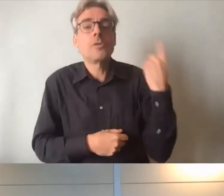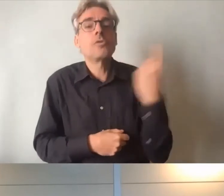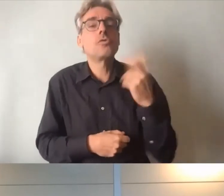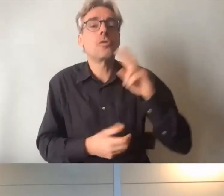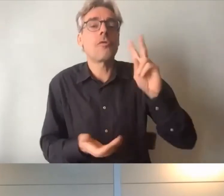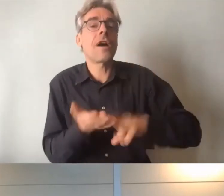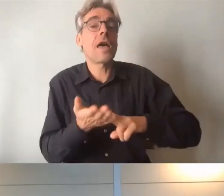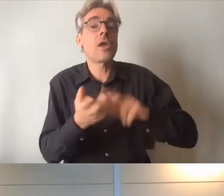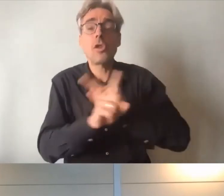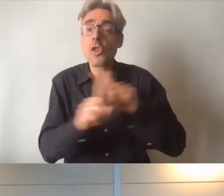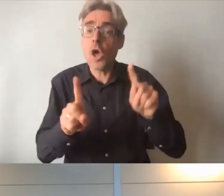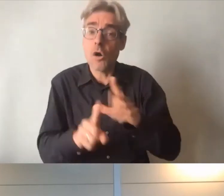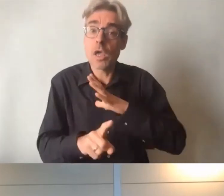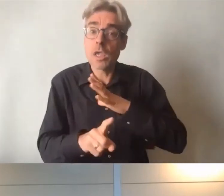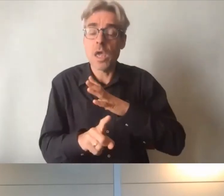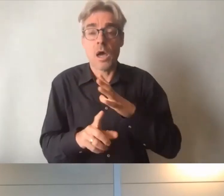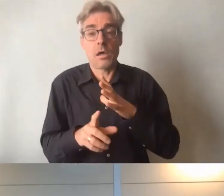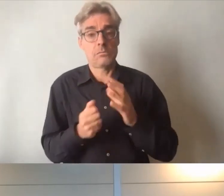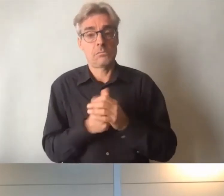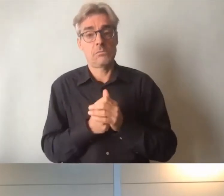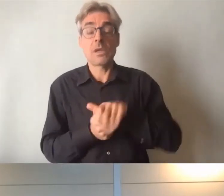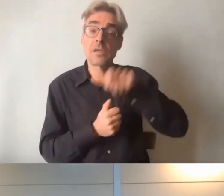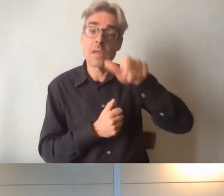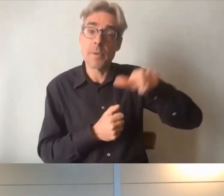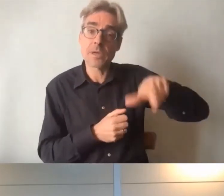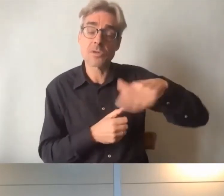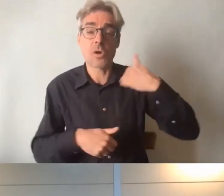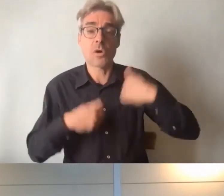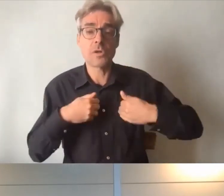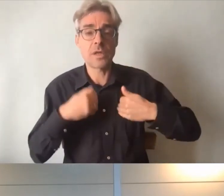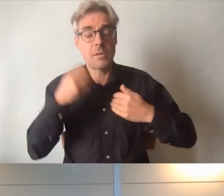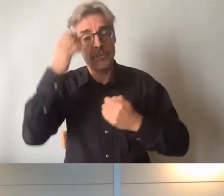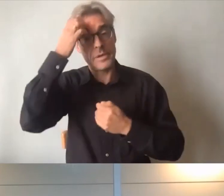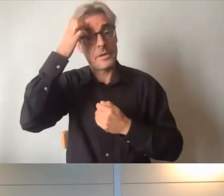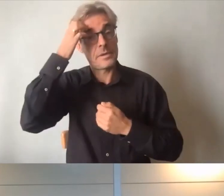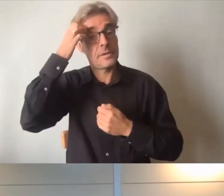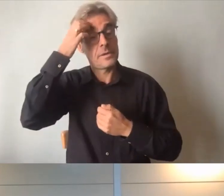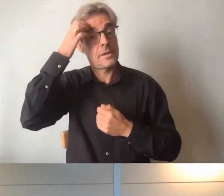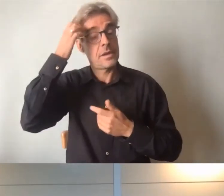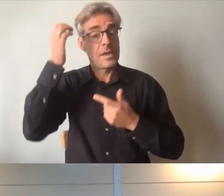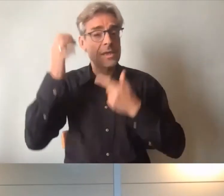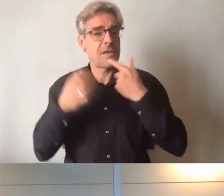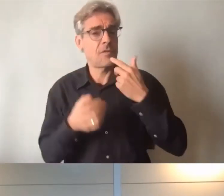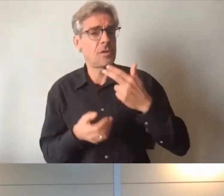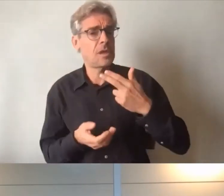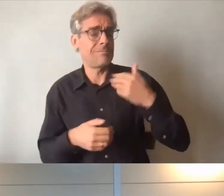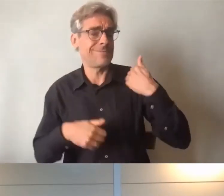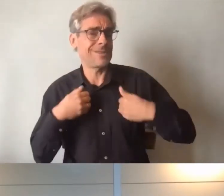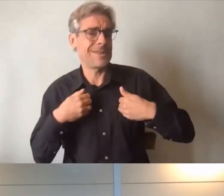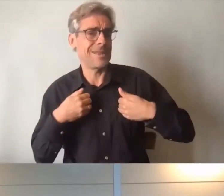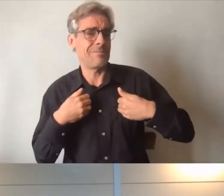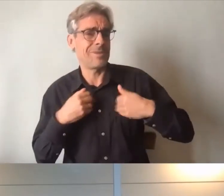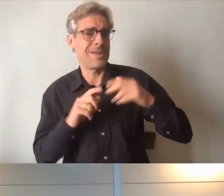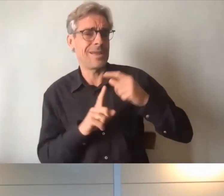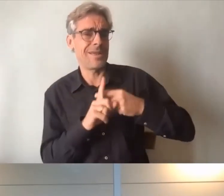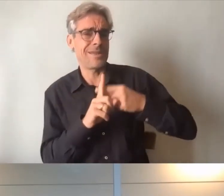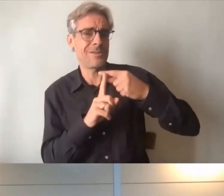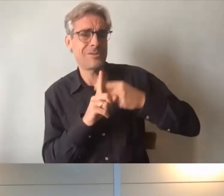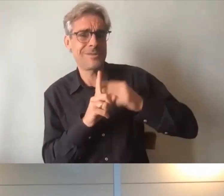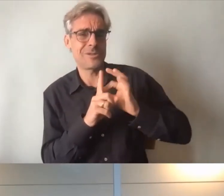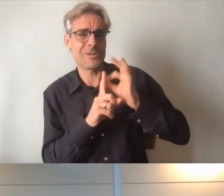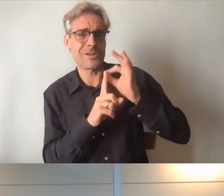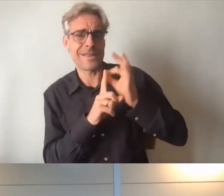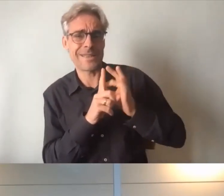il existe aussi des personnes dont l'intensité du handicap dont l'importance